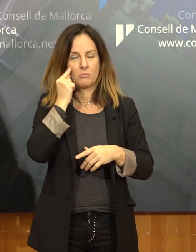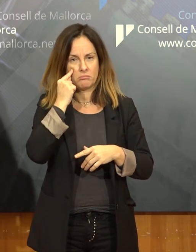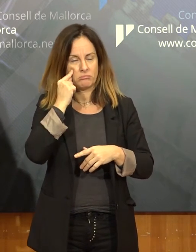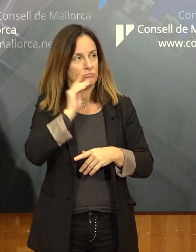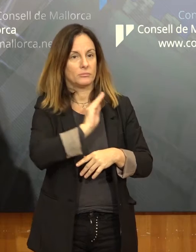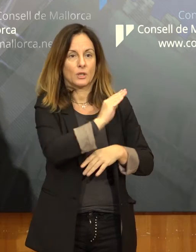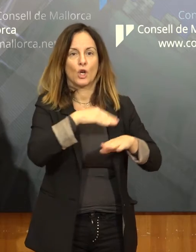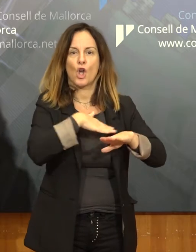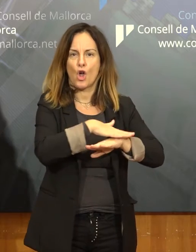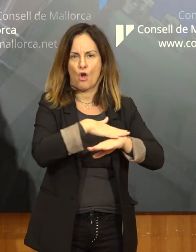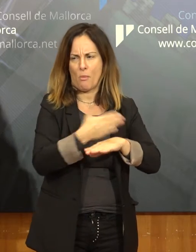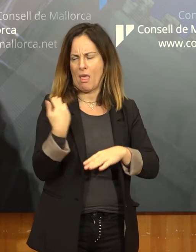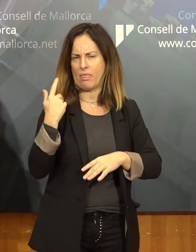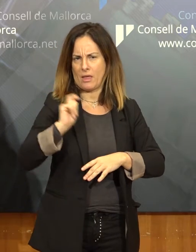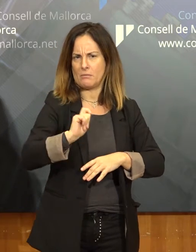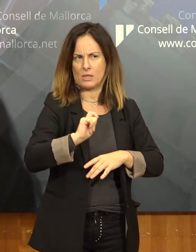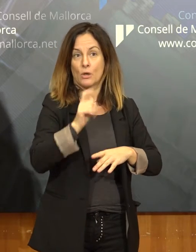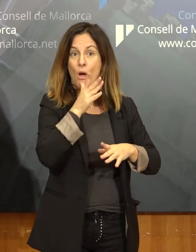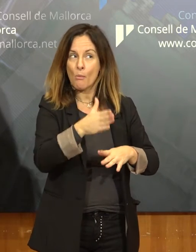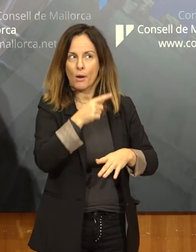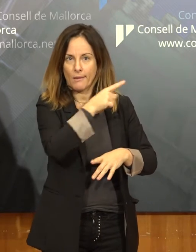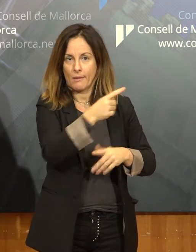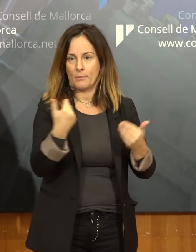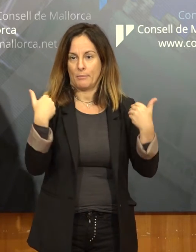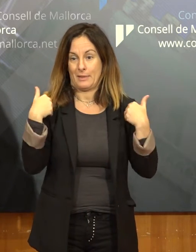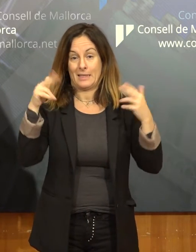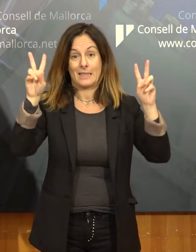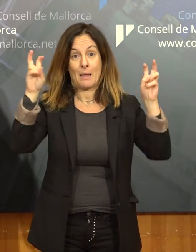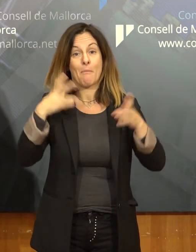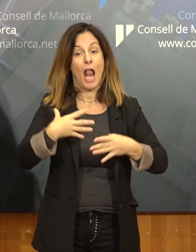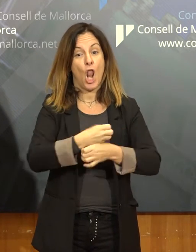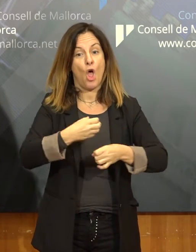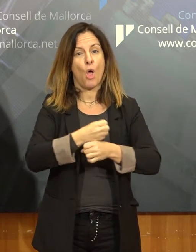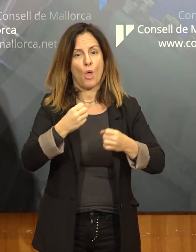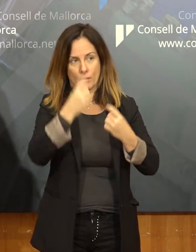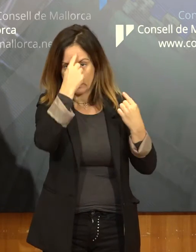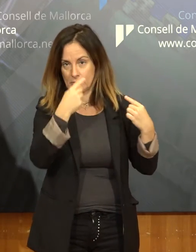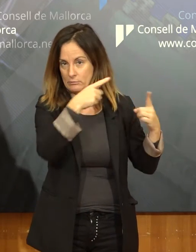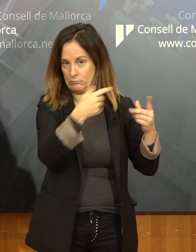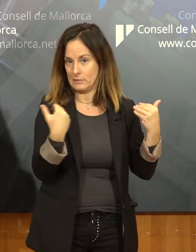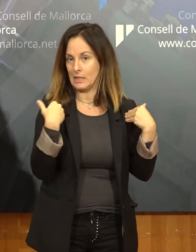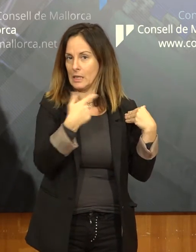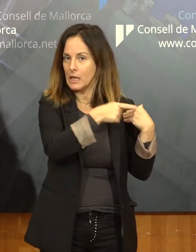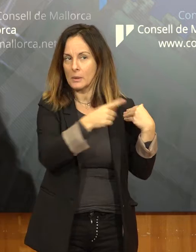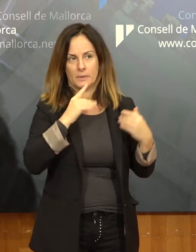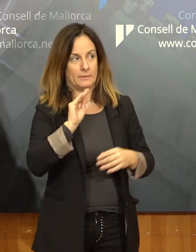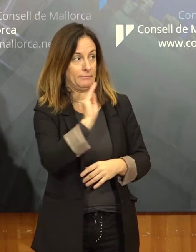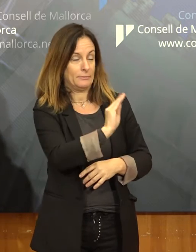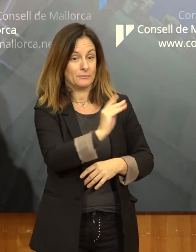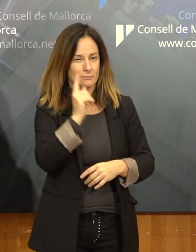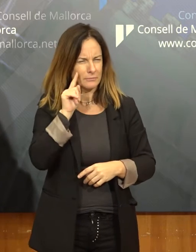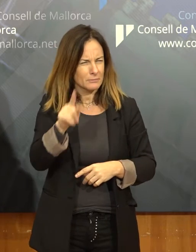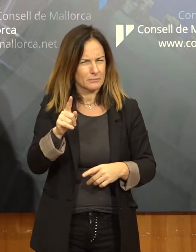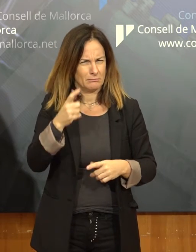'aquesta anomalia, ja que ells són els competents en aquest tractament i tenim constància que estem fent feina i